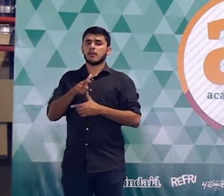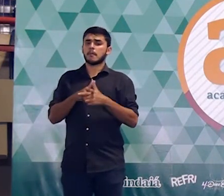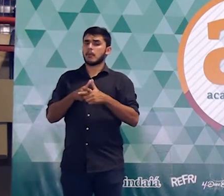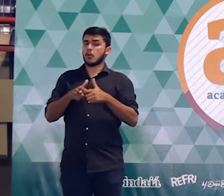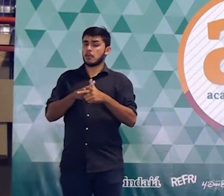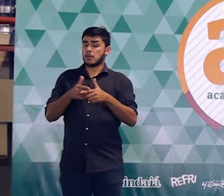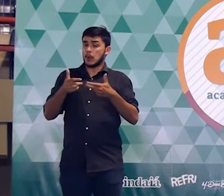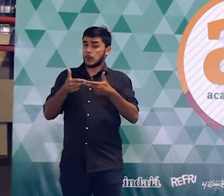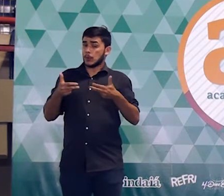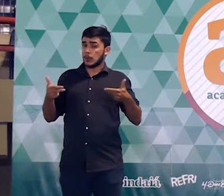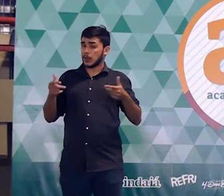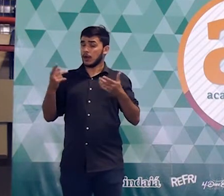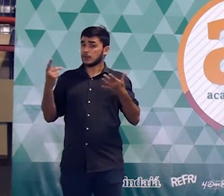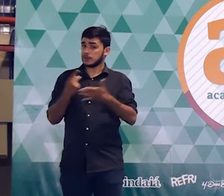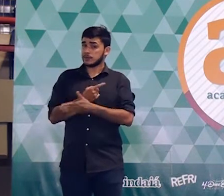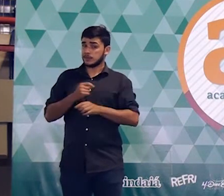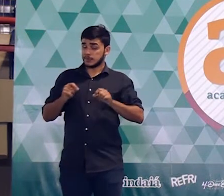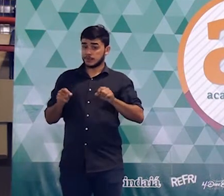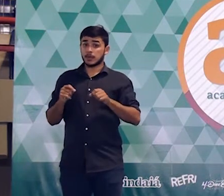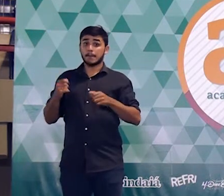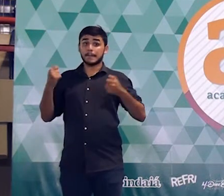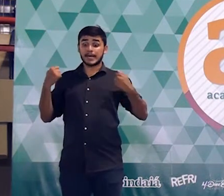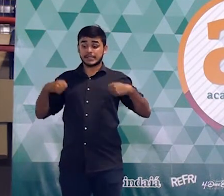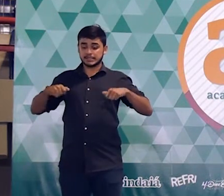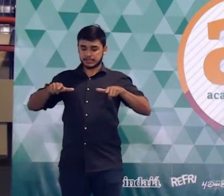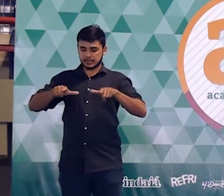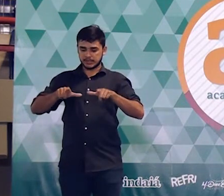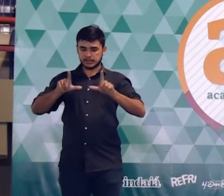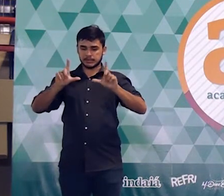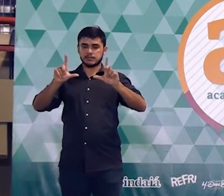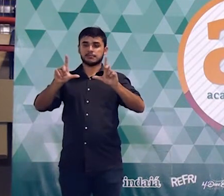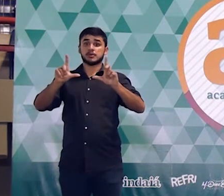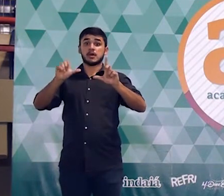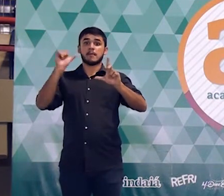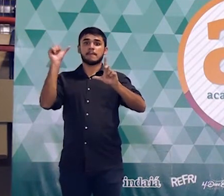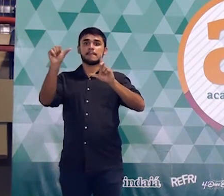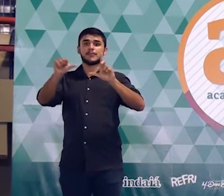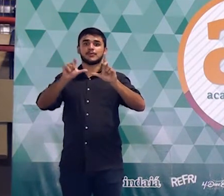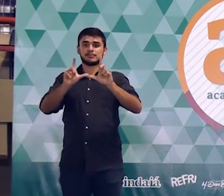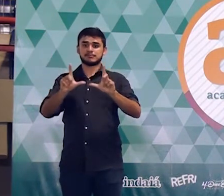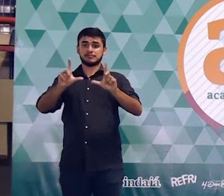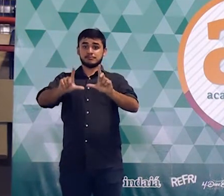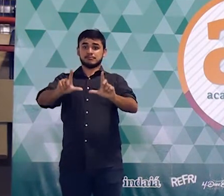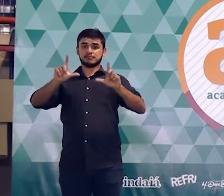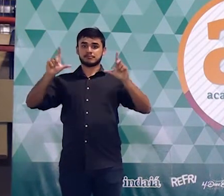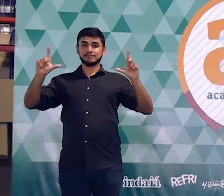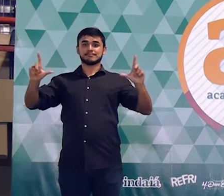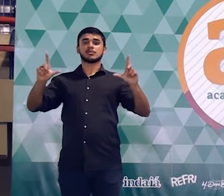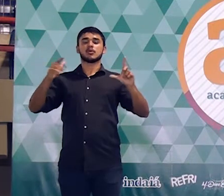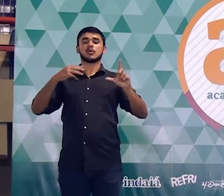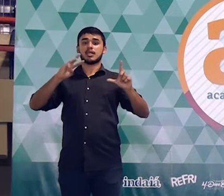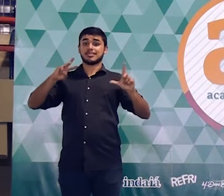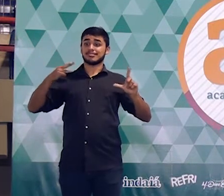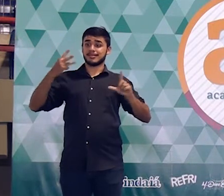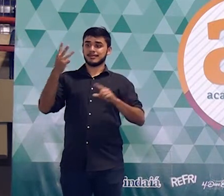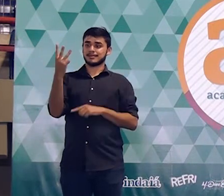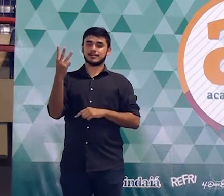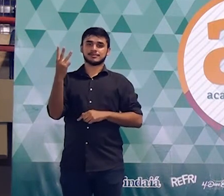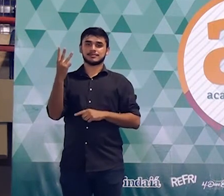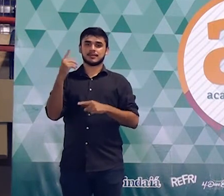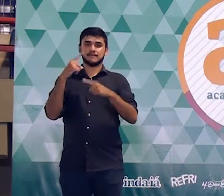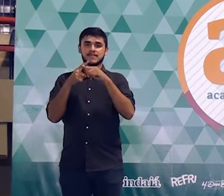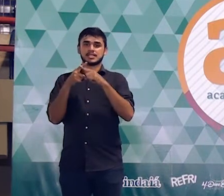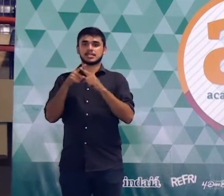de demanda, você precisa pegar as dimensões e triplicar. Se eu vou triplicar, quer dizer que eu vou multiplicar por 3.